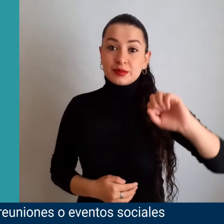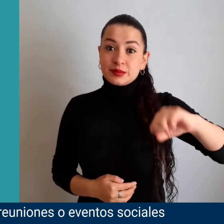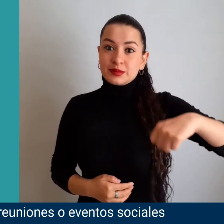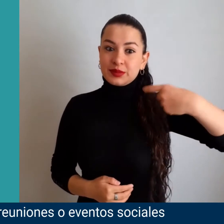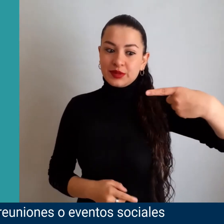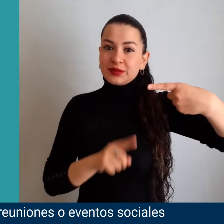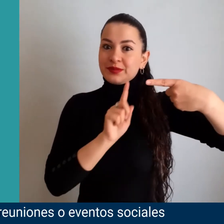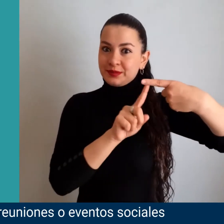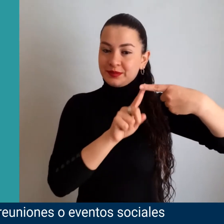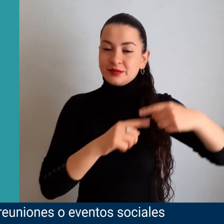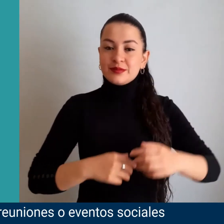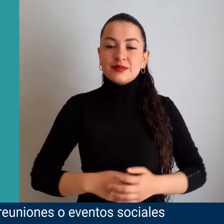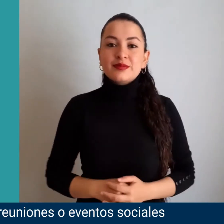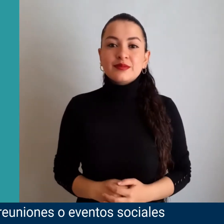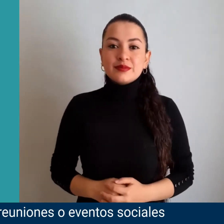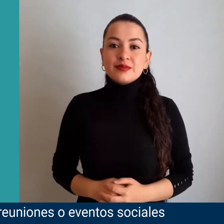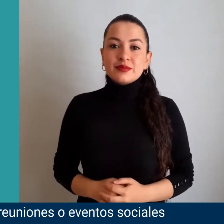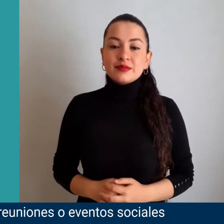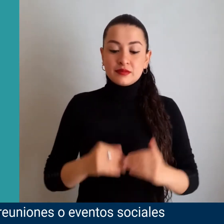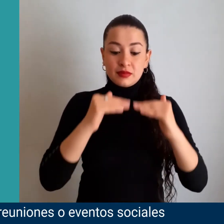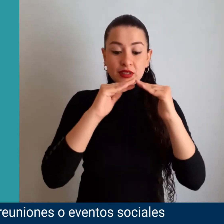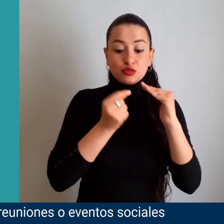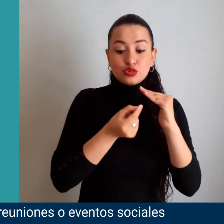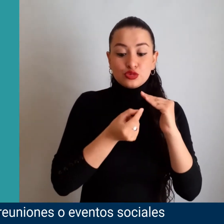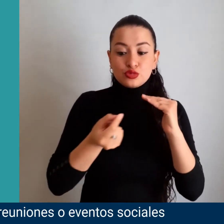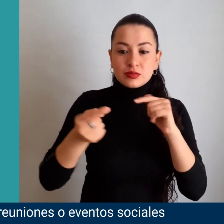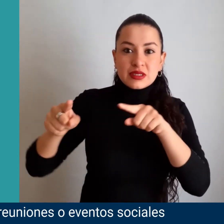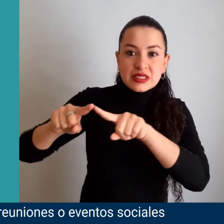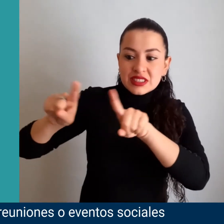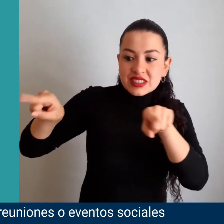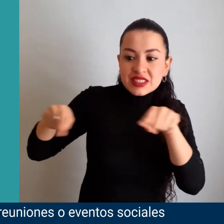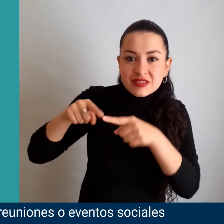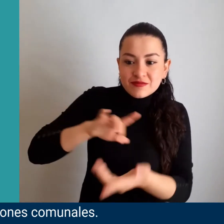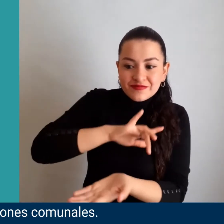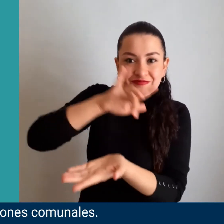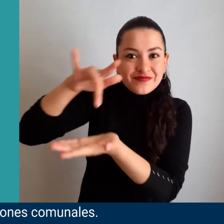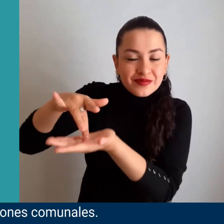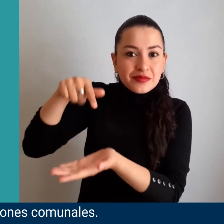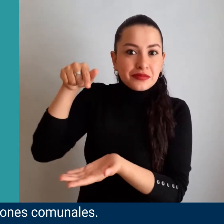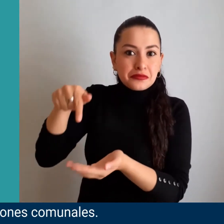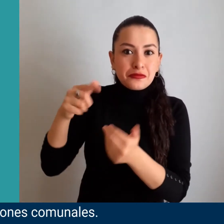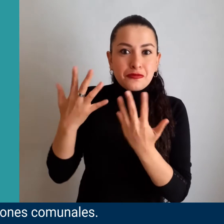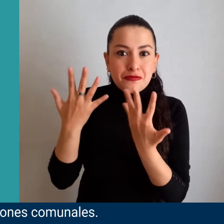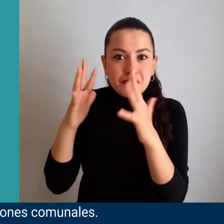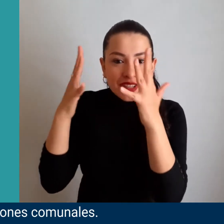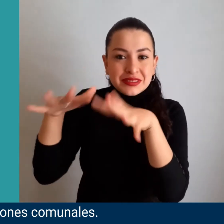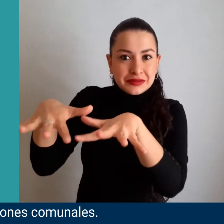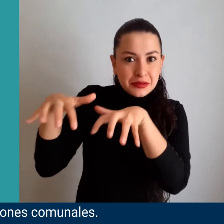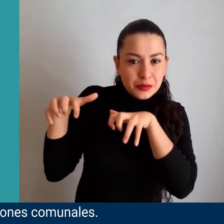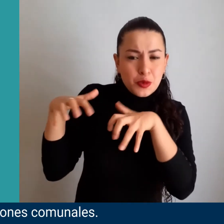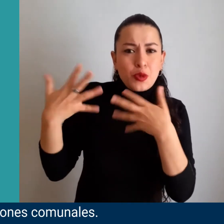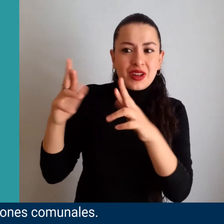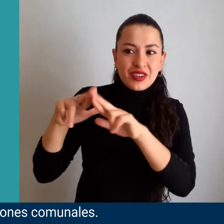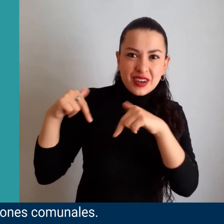Primero, evitar asistir a reuniones o eventos sociales en salones comunales.